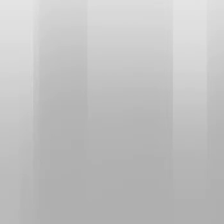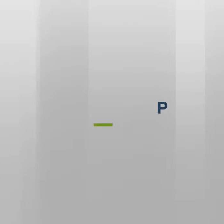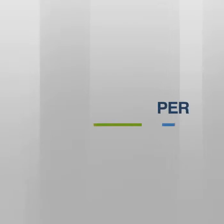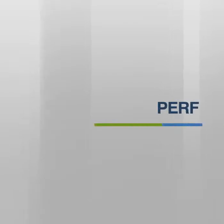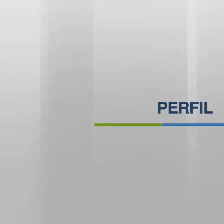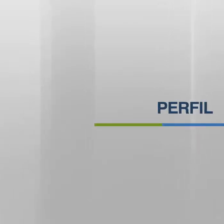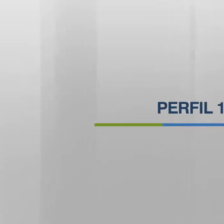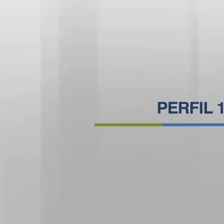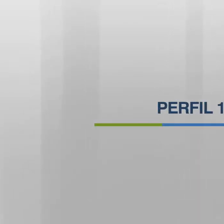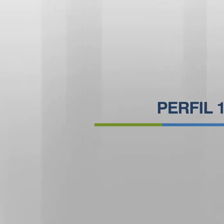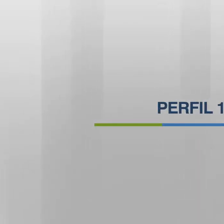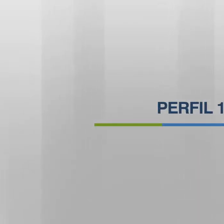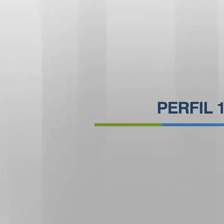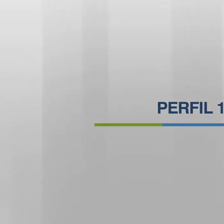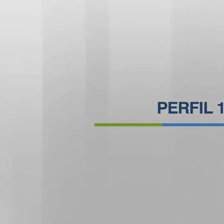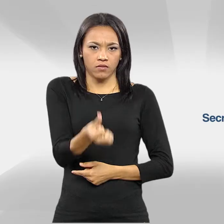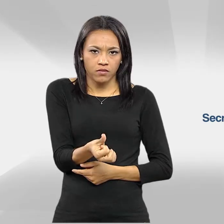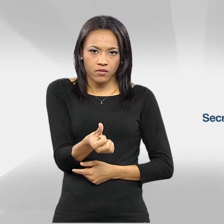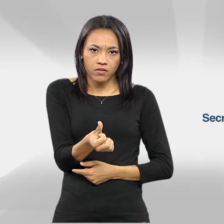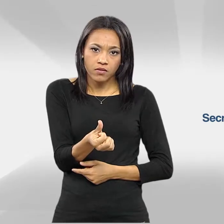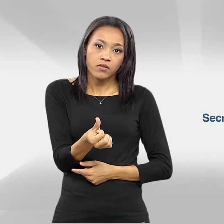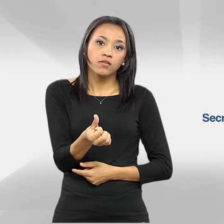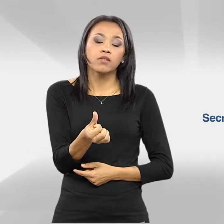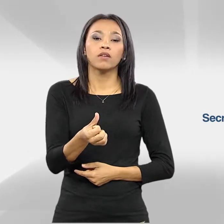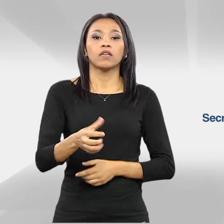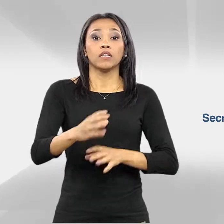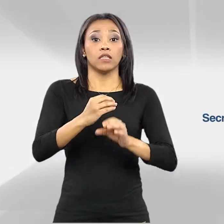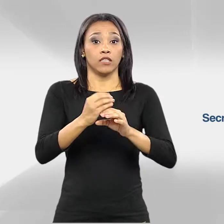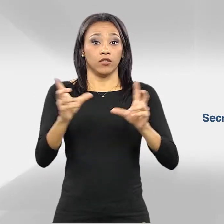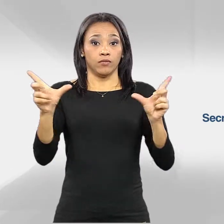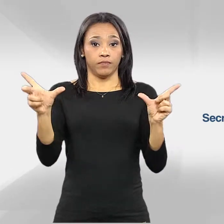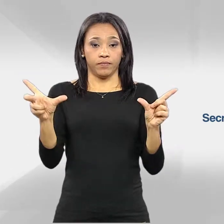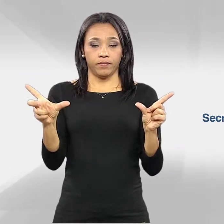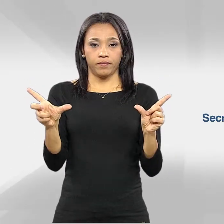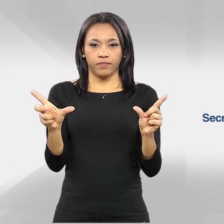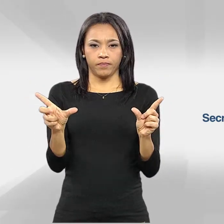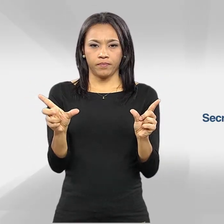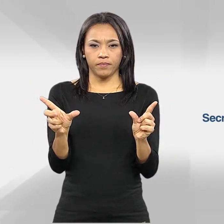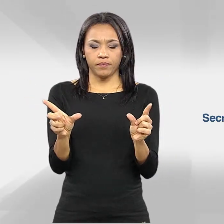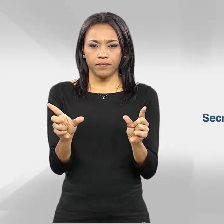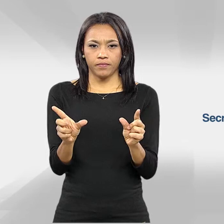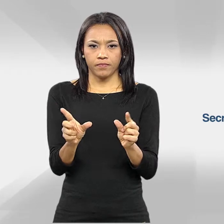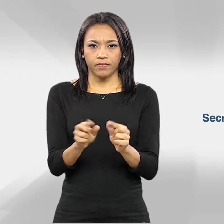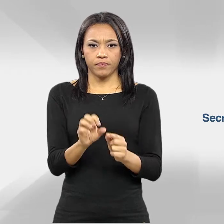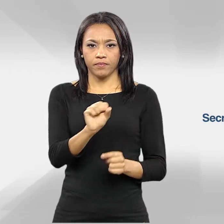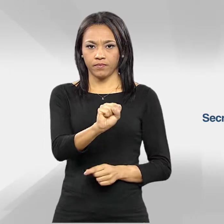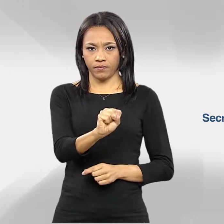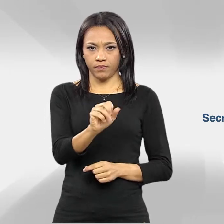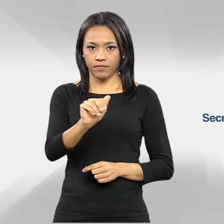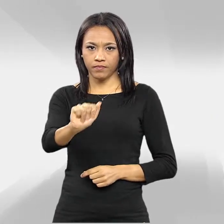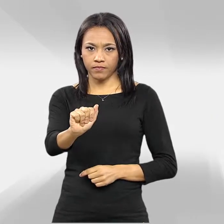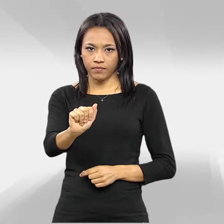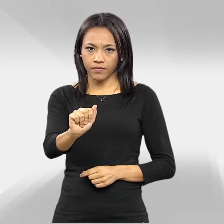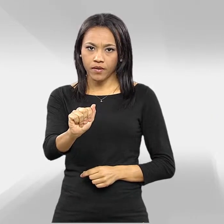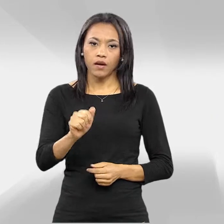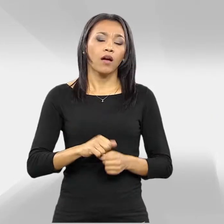Perfil 16. Engenheiro civil na Secretaria de Administração, S.A. Atividades